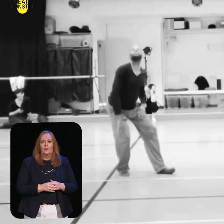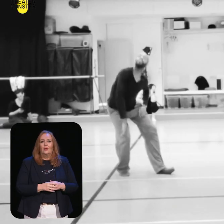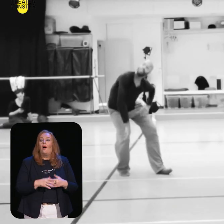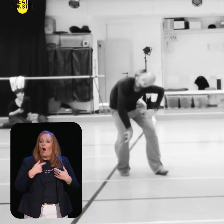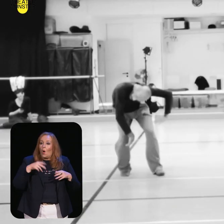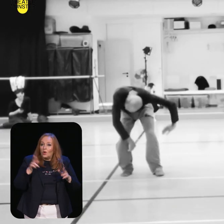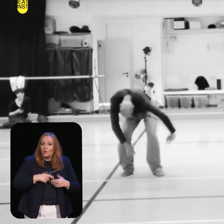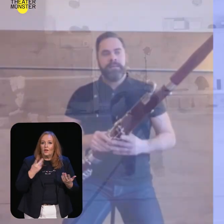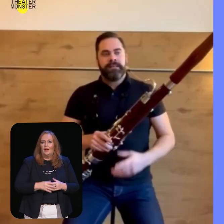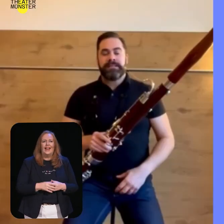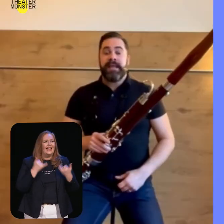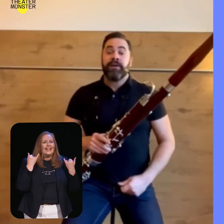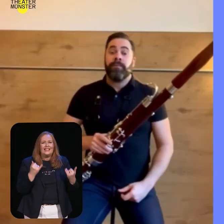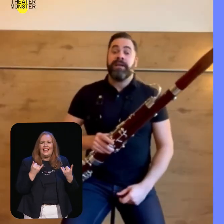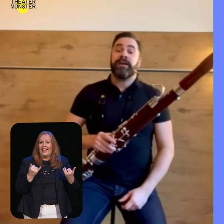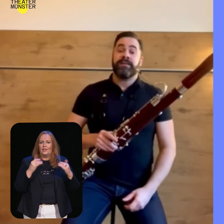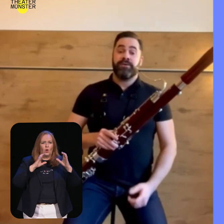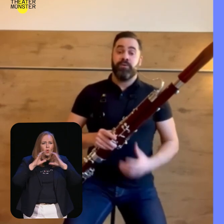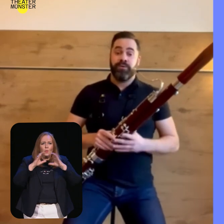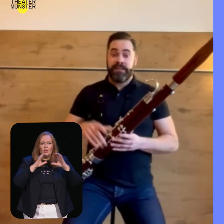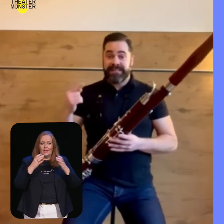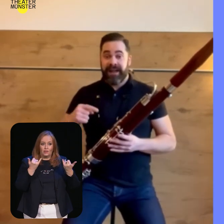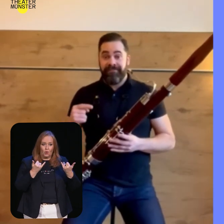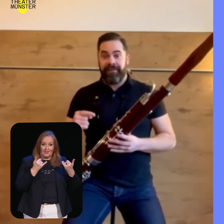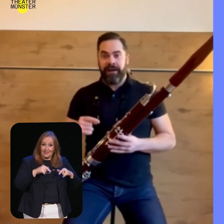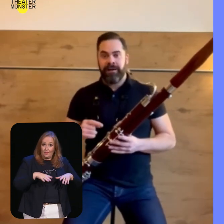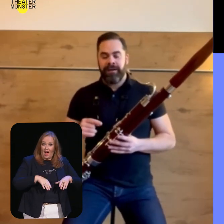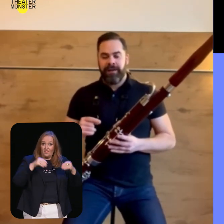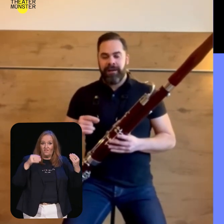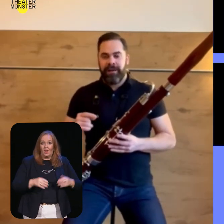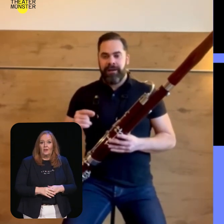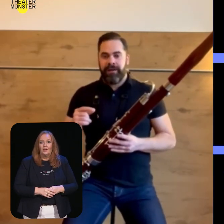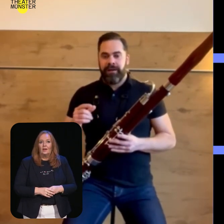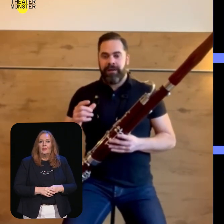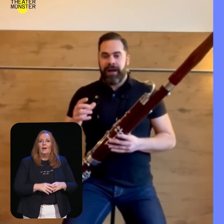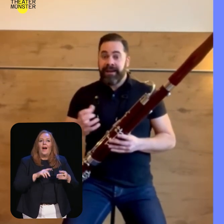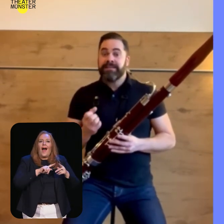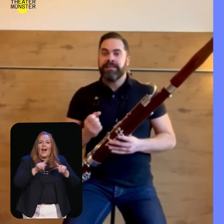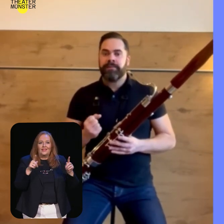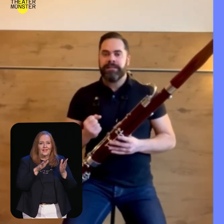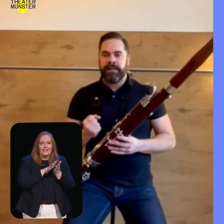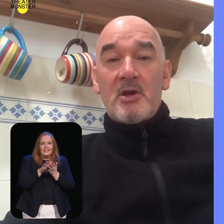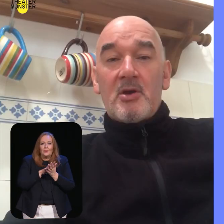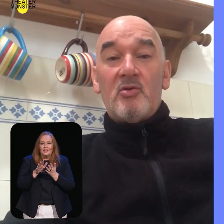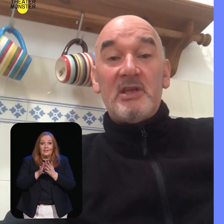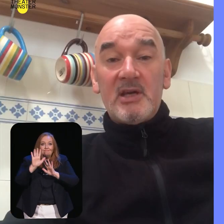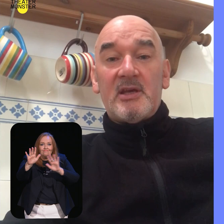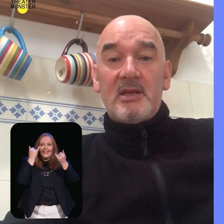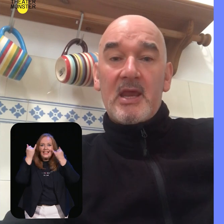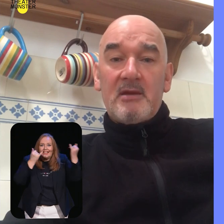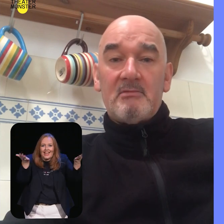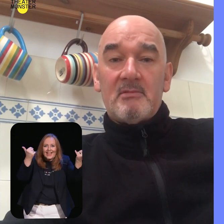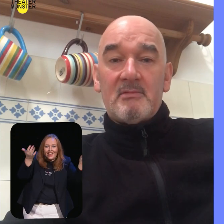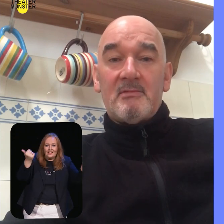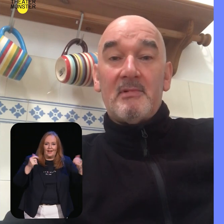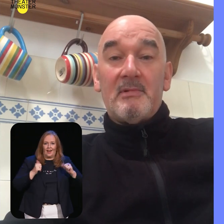And rediscovers. Dass jede kommende Generation diesen Anfang anders interpretiert. Und ihre